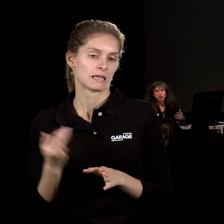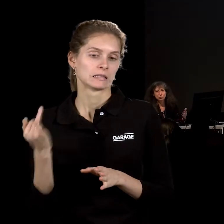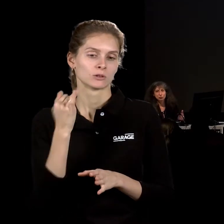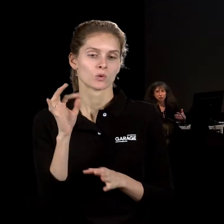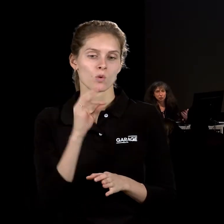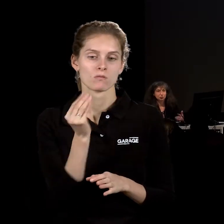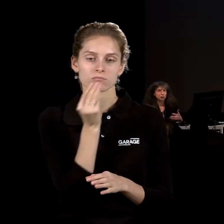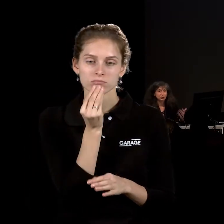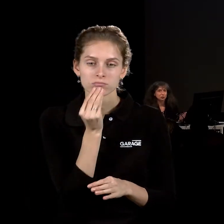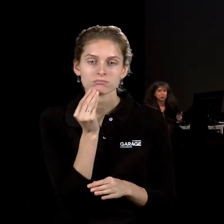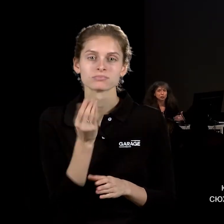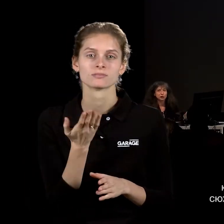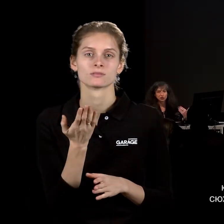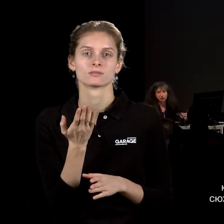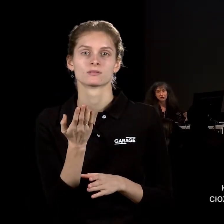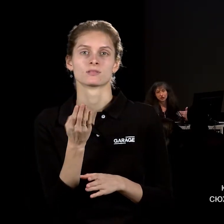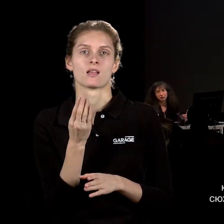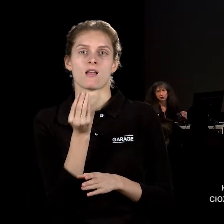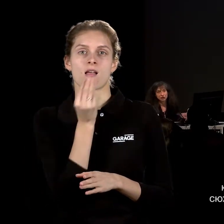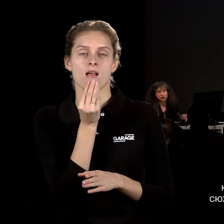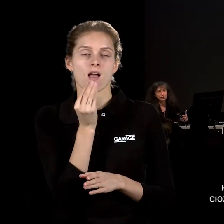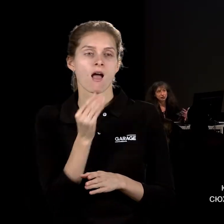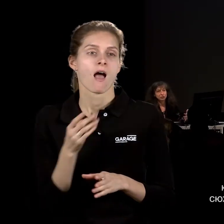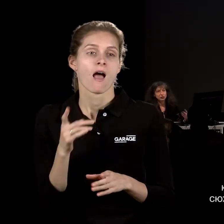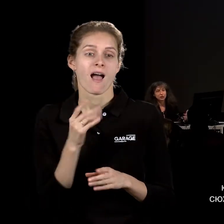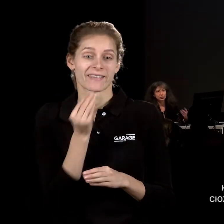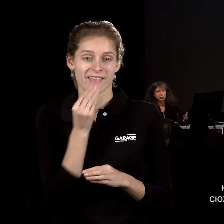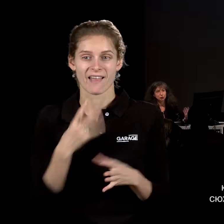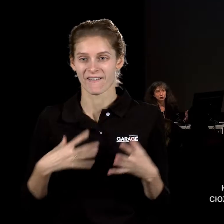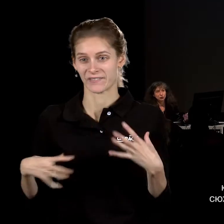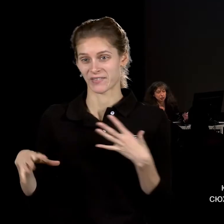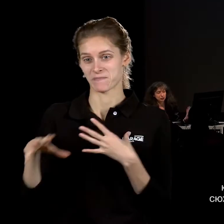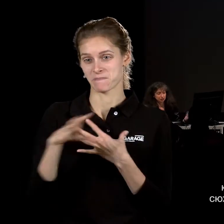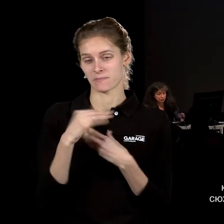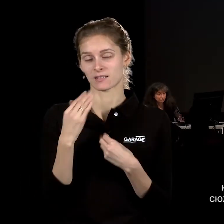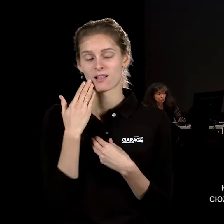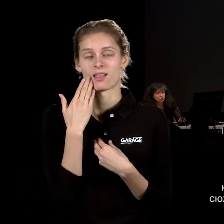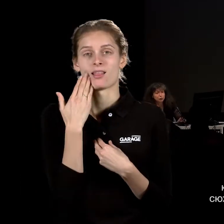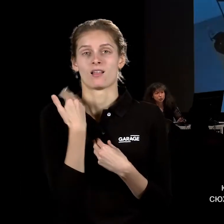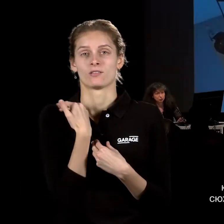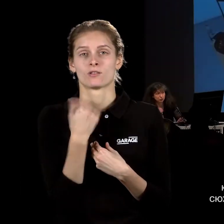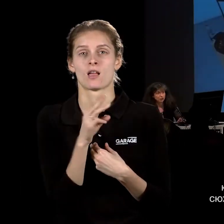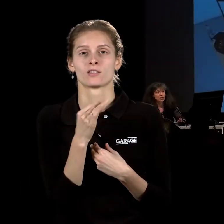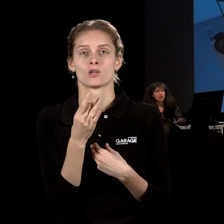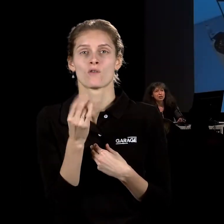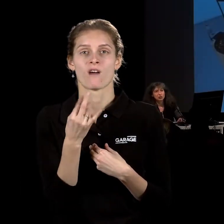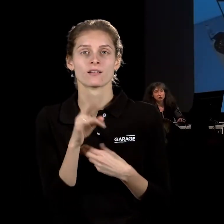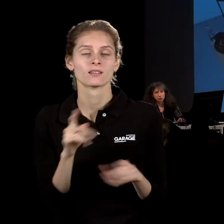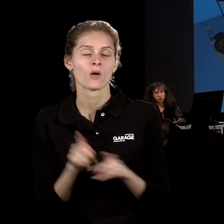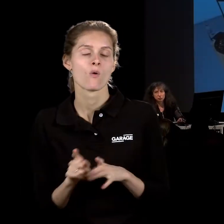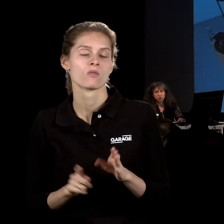еду, некая история про ту, собственно, трапезу, что всегда всех объединяет и является тем сюжетом, с которым церавание пришло в искусство.